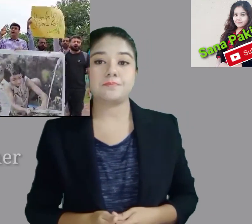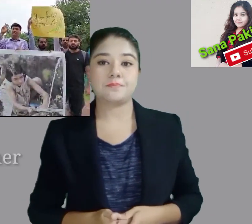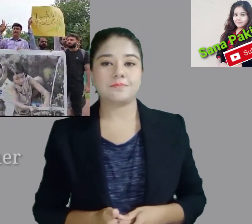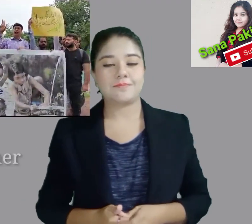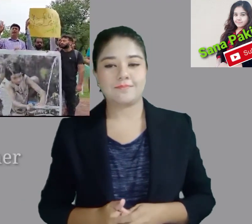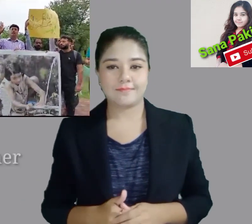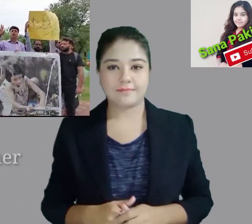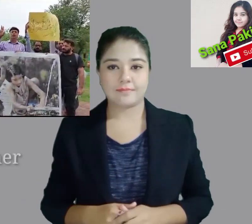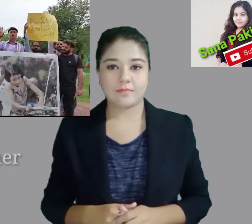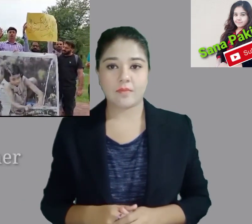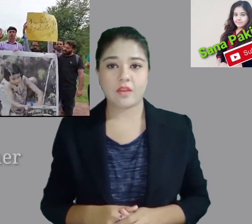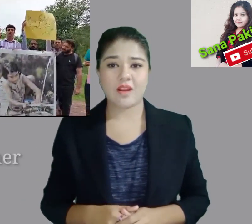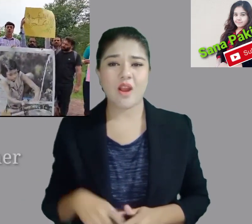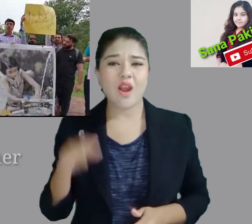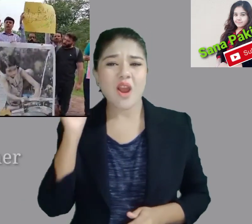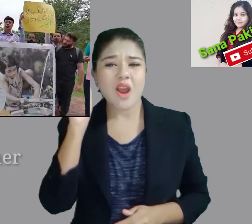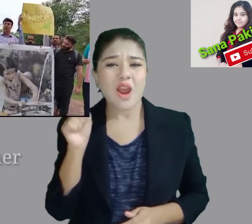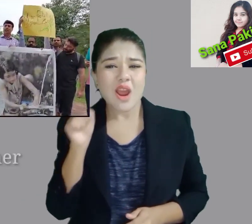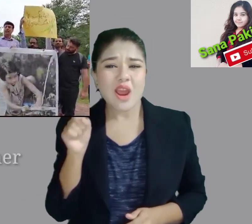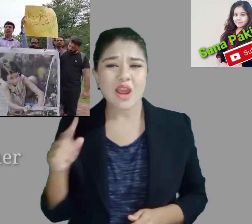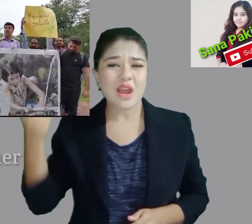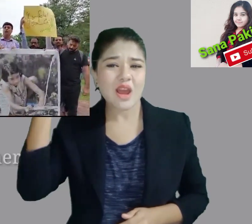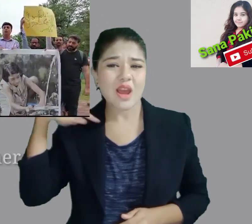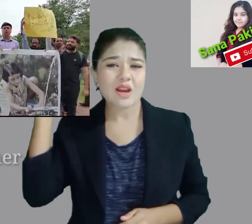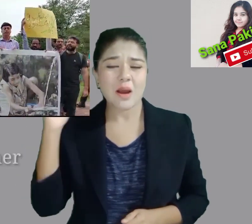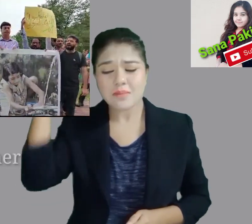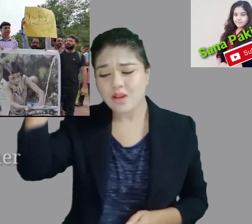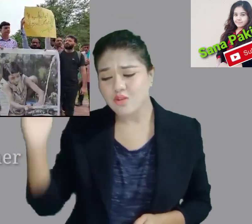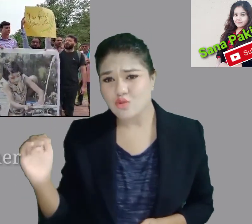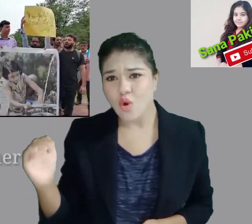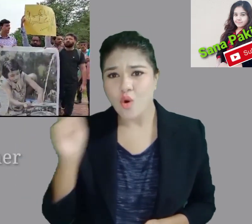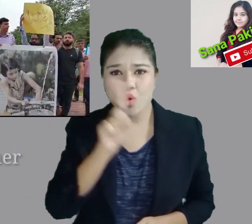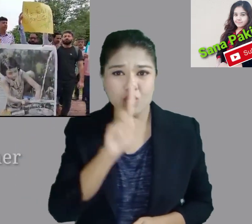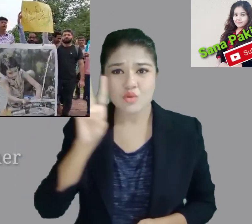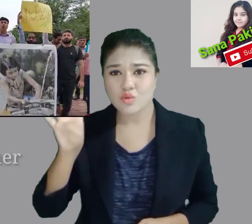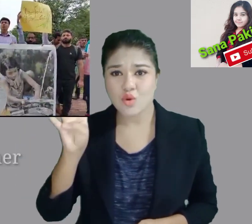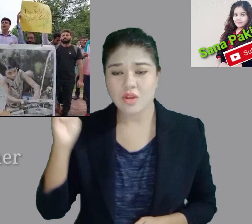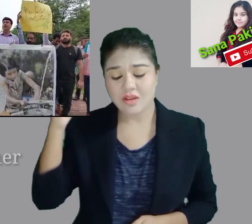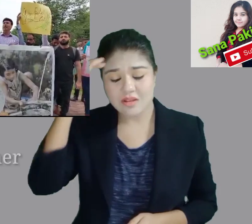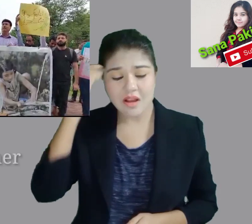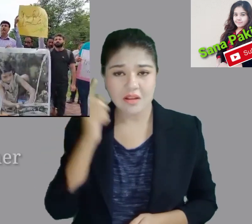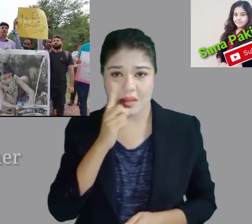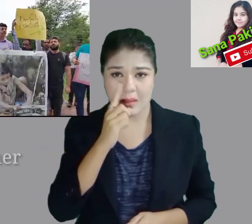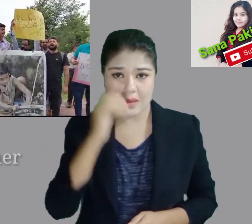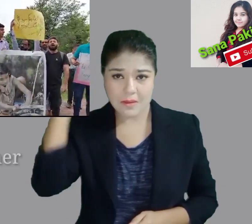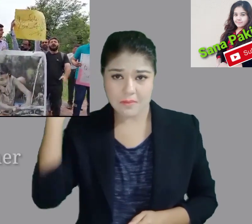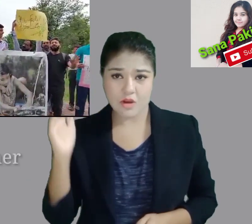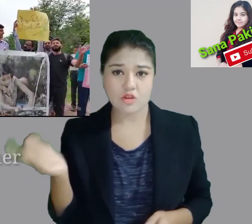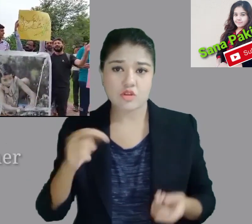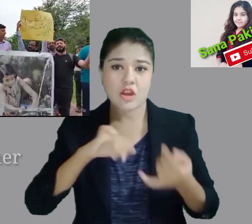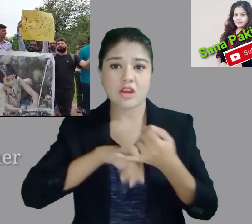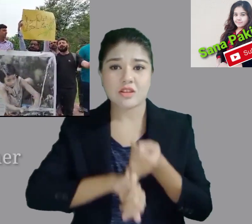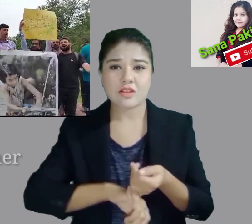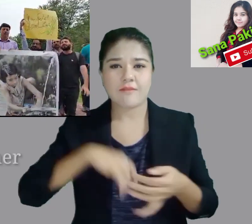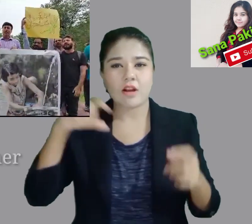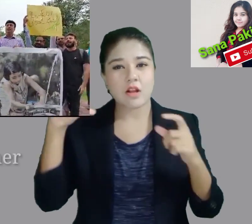یہ ظلم کے اضافتے ہم نہیں مانتے